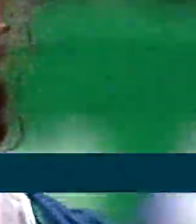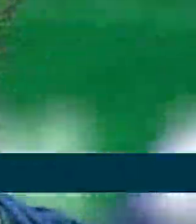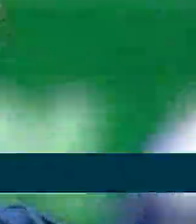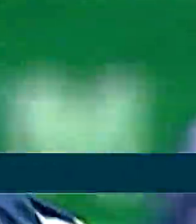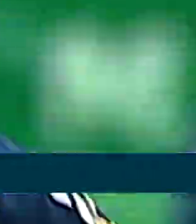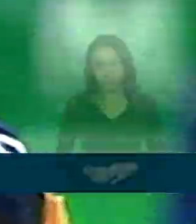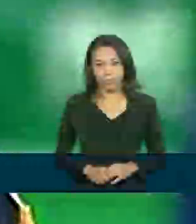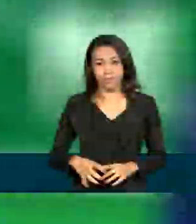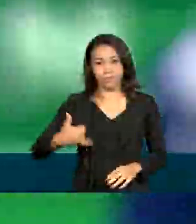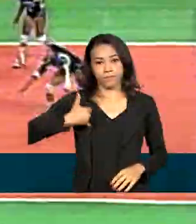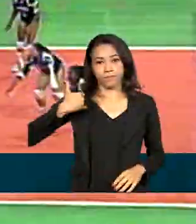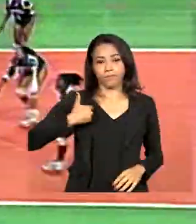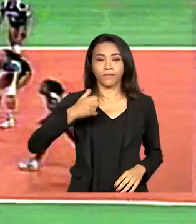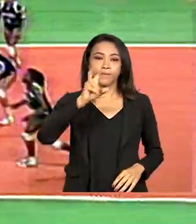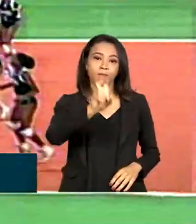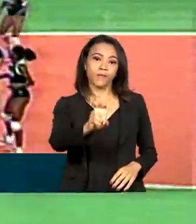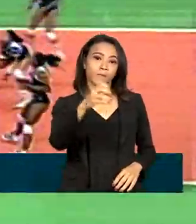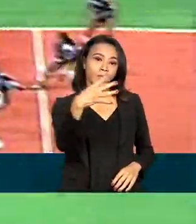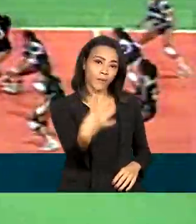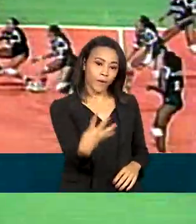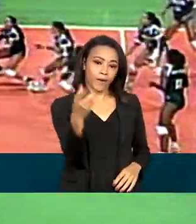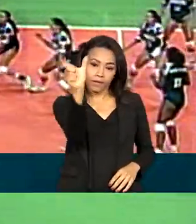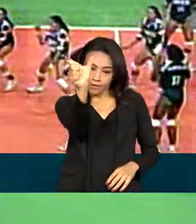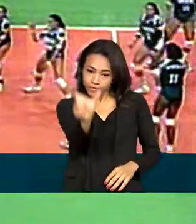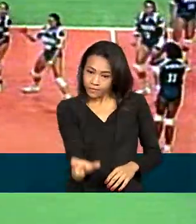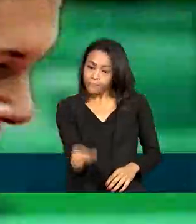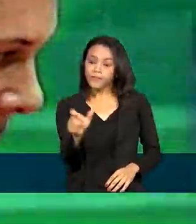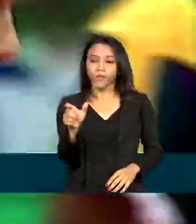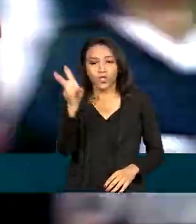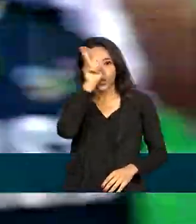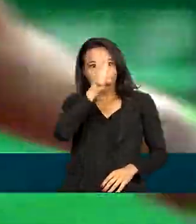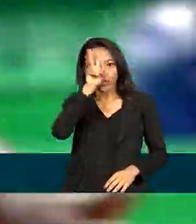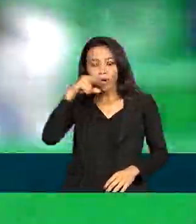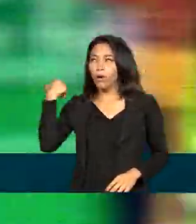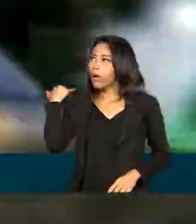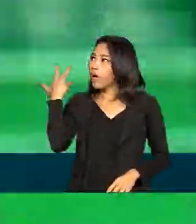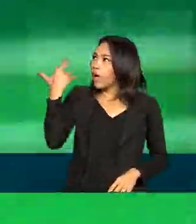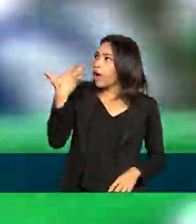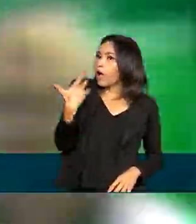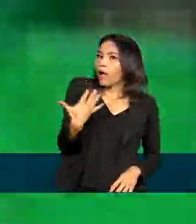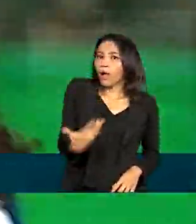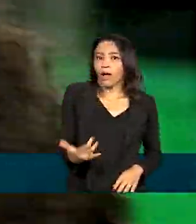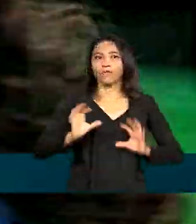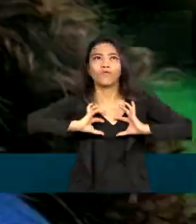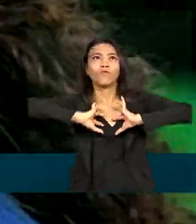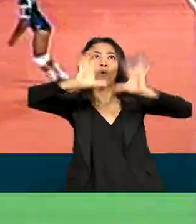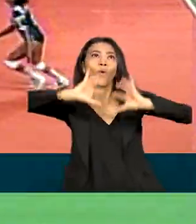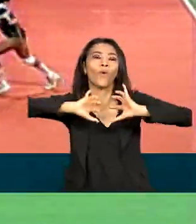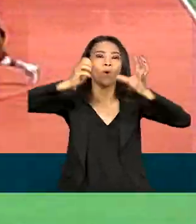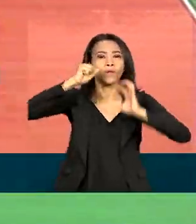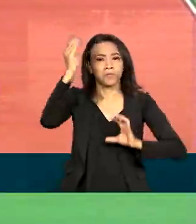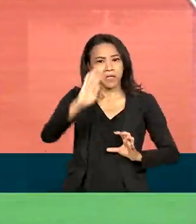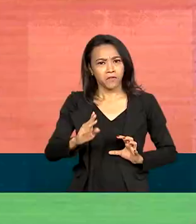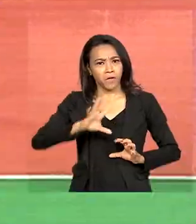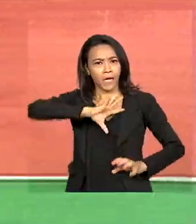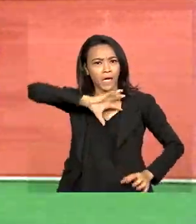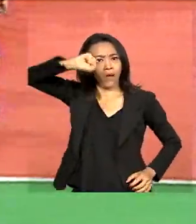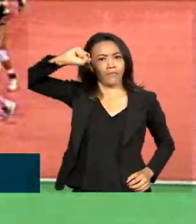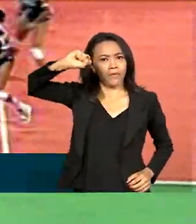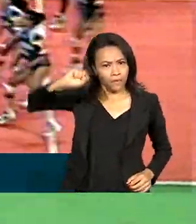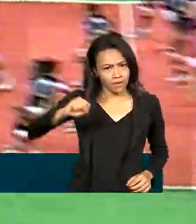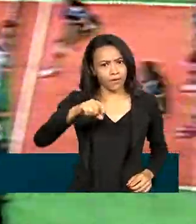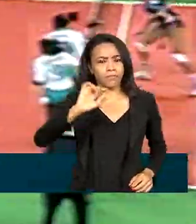Aos 54 anos, Ana Moser fez história no vôlei brasileiro. Foi campeã da seleção que